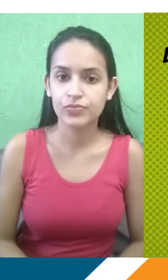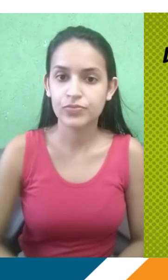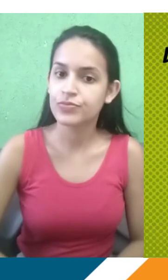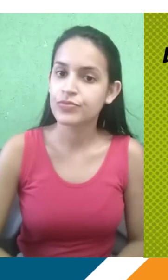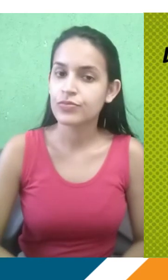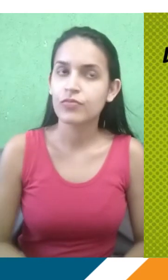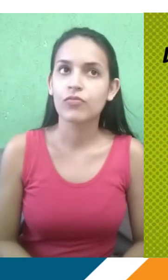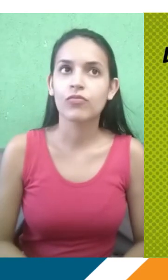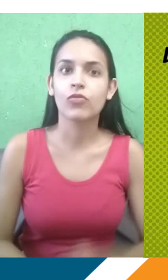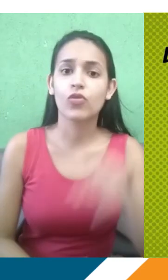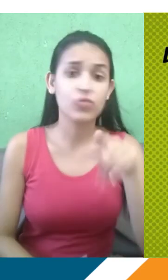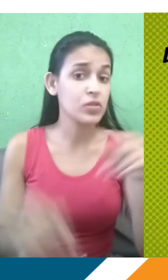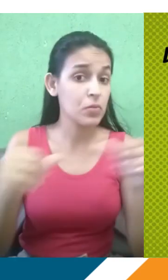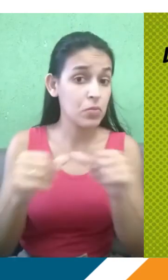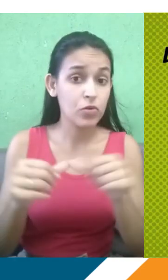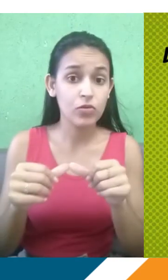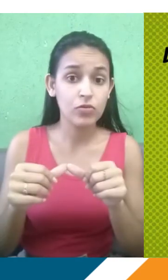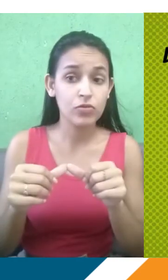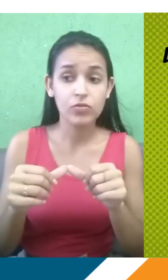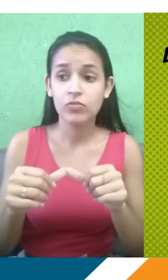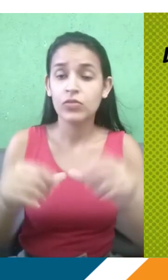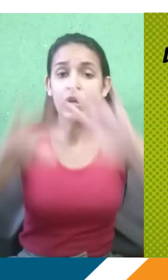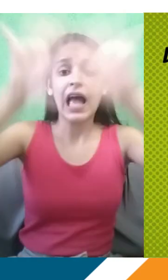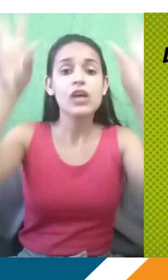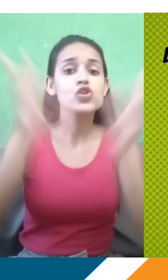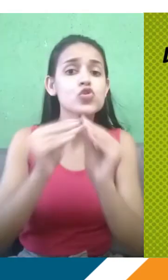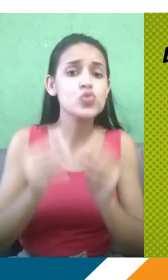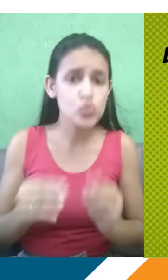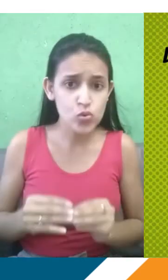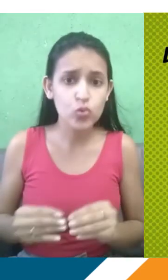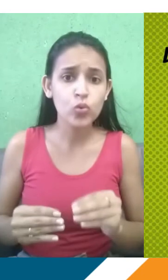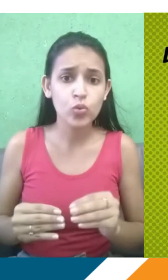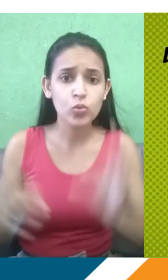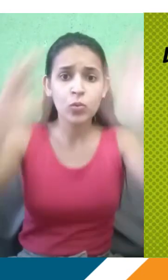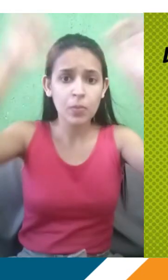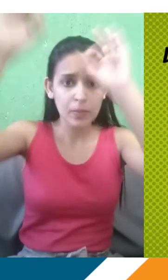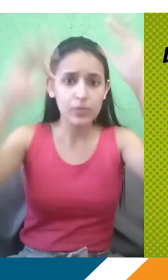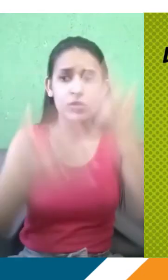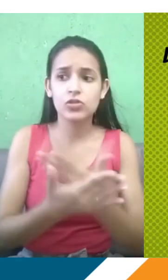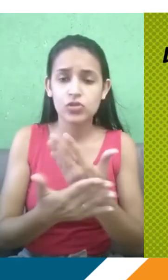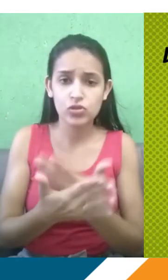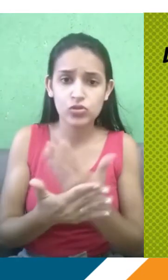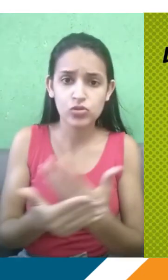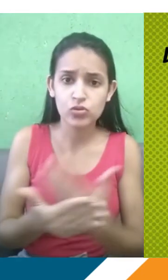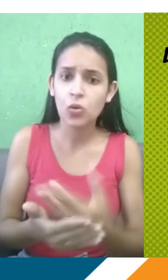que, nesse último mês, vocês façam um apanhadão geral para conseguirem se preparar para janeiro, para fevereiro, para essas datas que a Tarsila falou